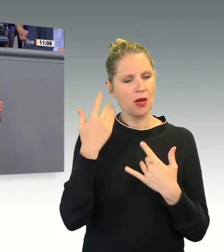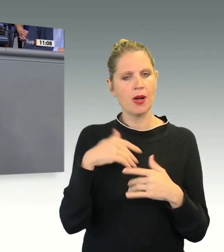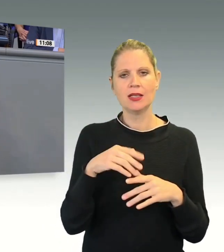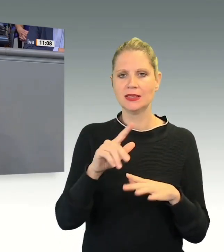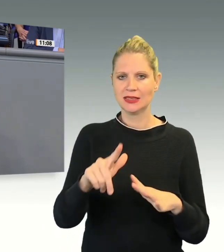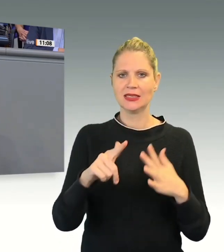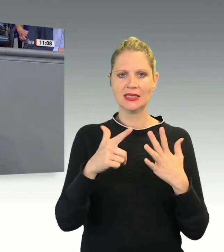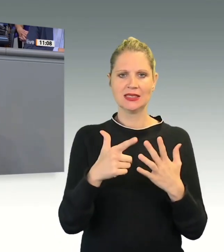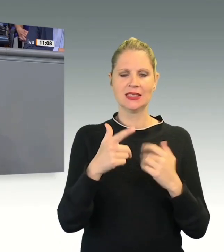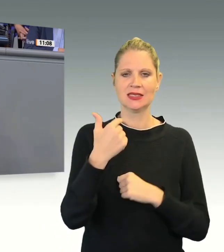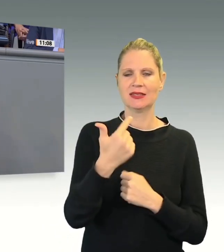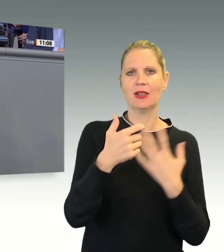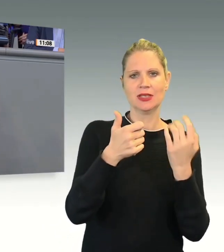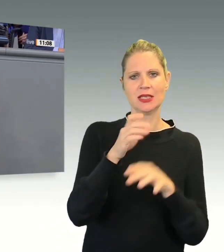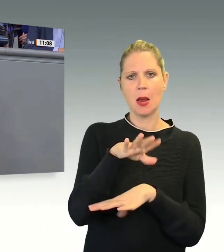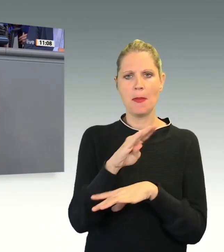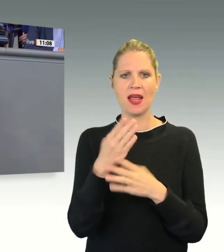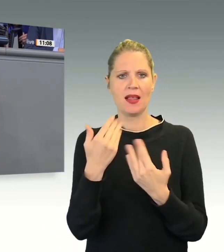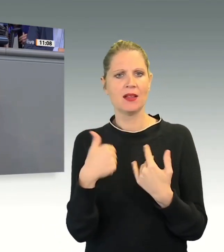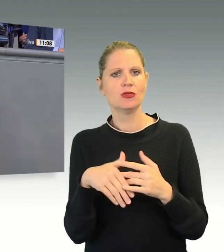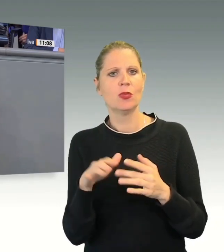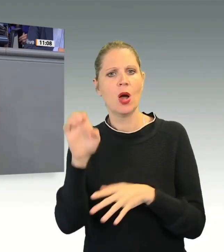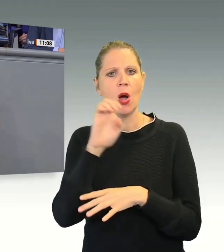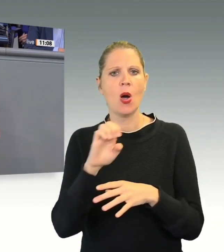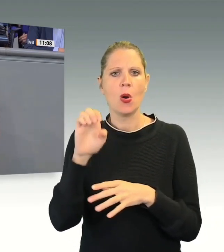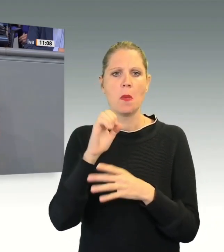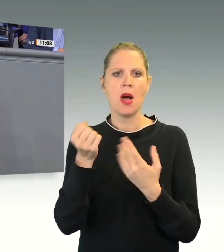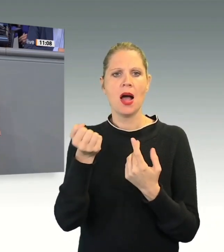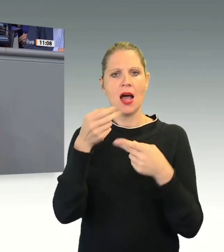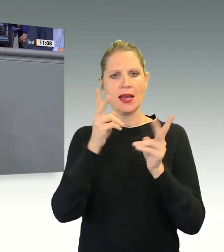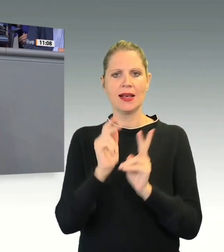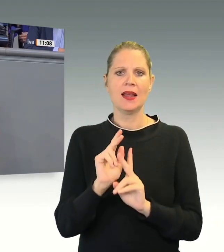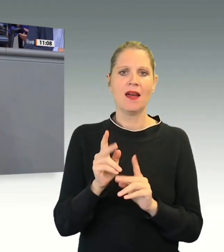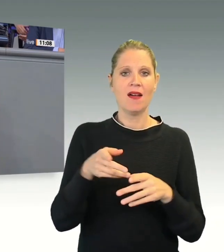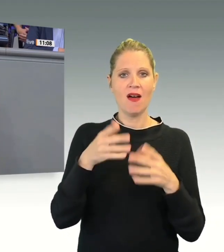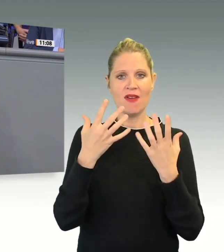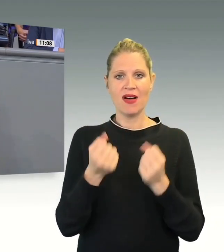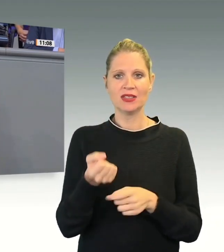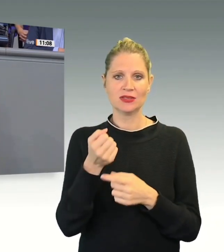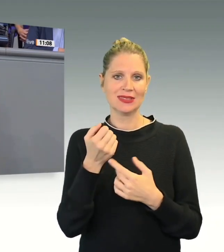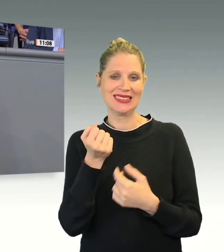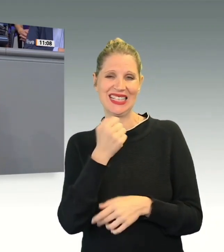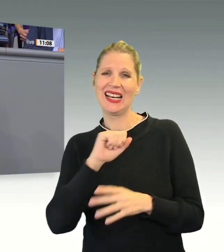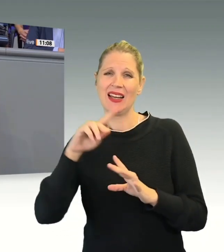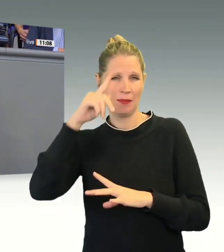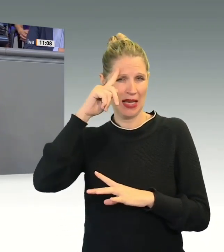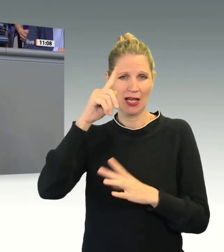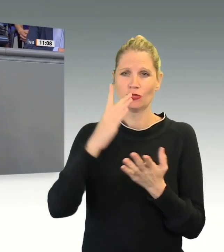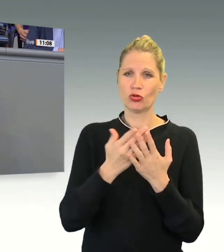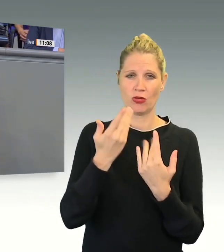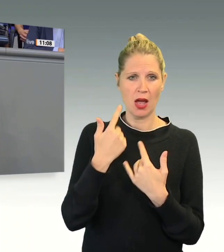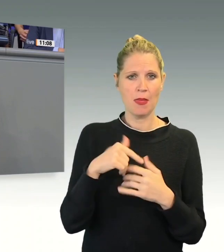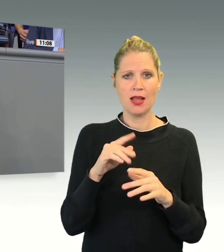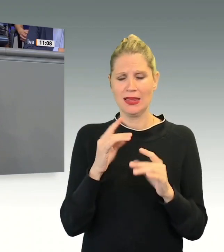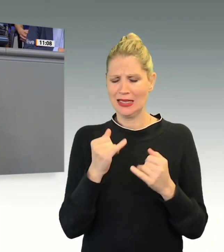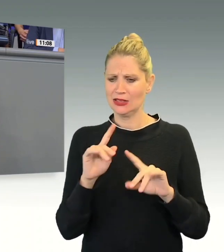behauptet werden kann, eine Ausweitung einer rechtlich umstrittenen Norm würde keinerlei Bedenken begegnen, erschließt sich mir nicht. Es ist bereits